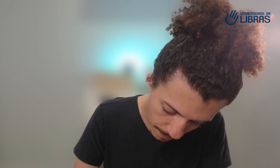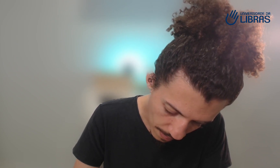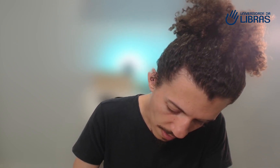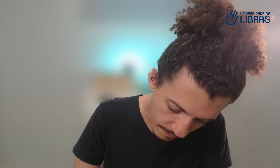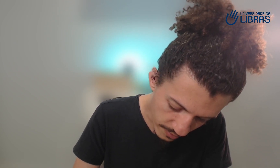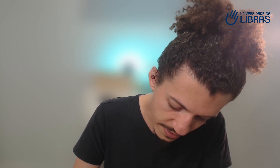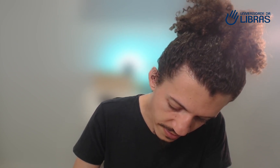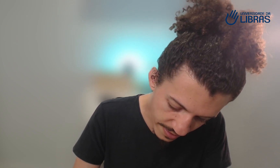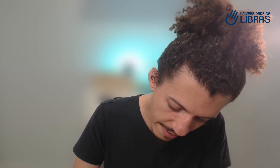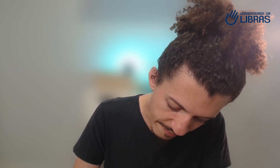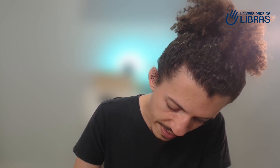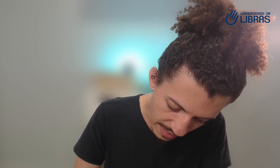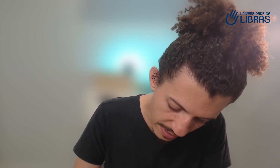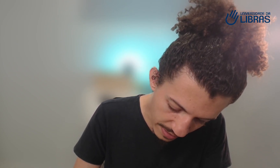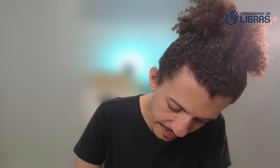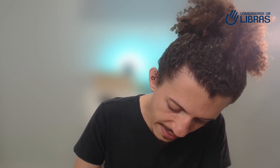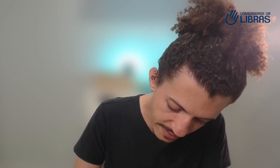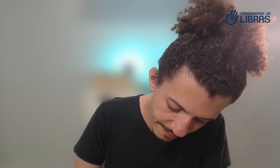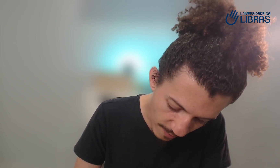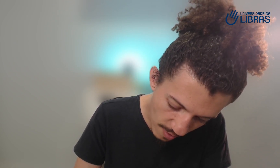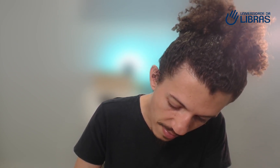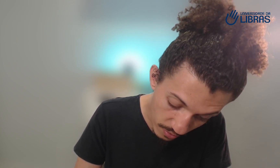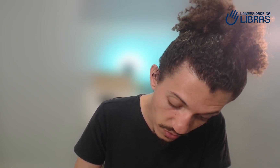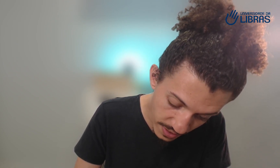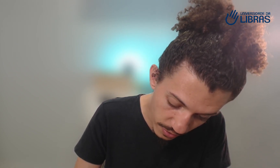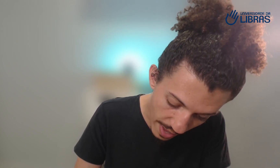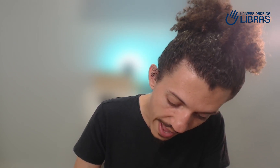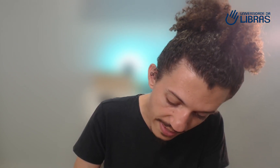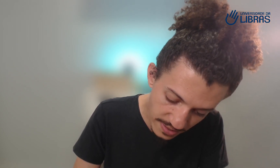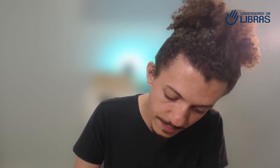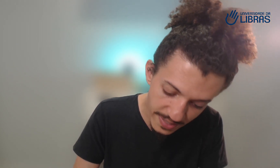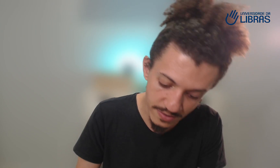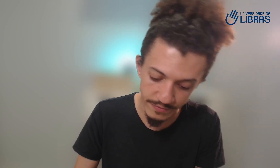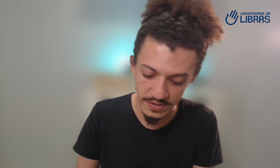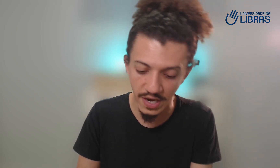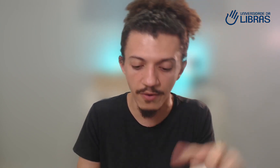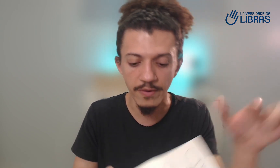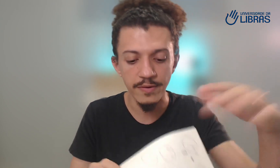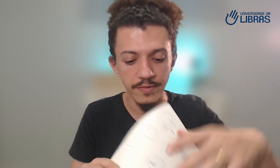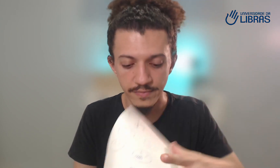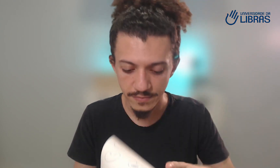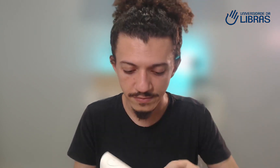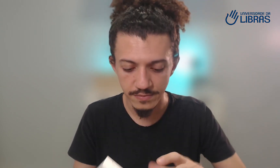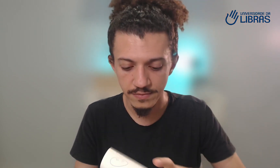você escreve ele desta forma, usando essa expressão facial. Então,